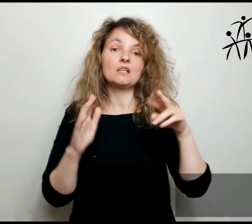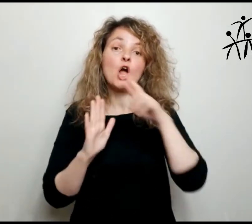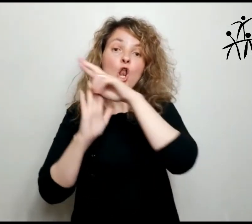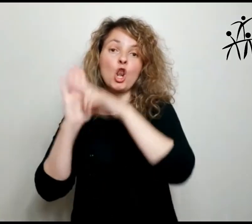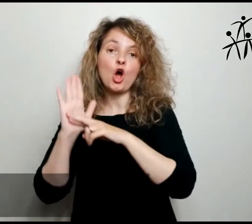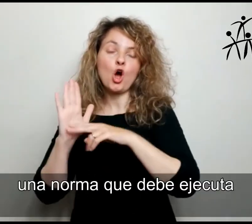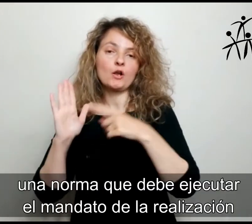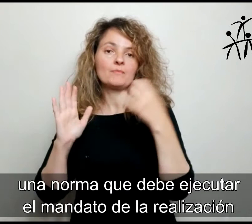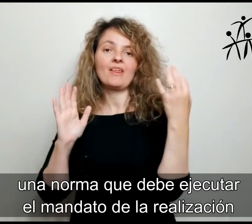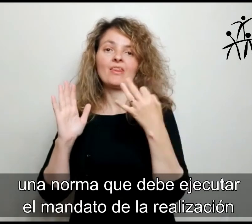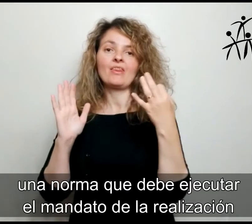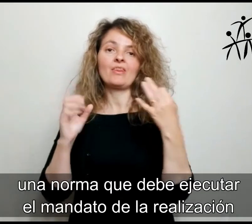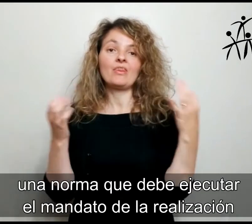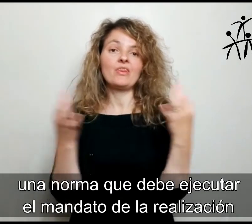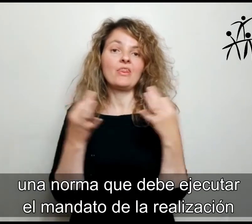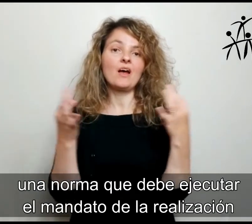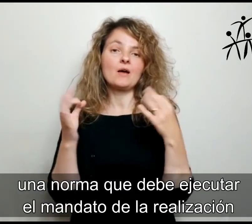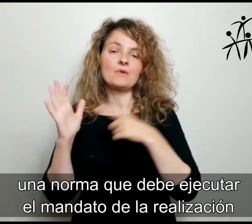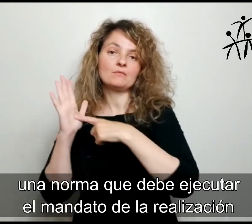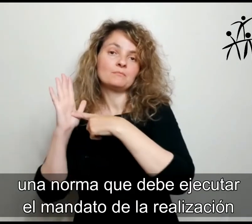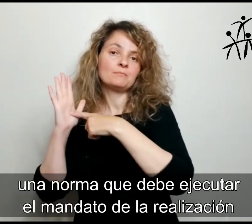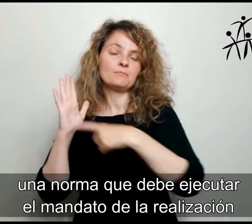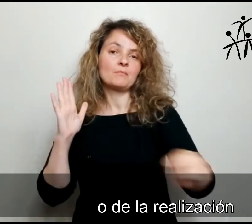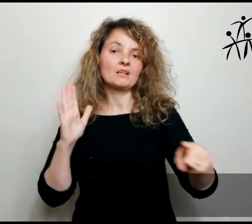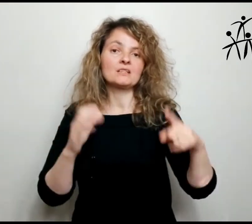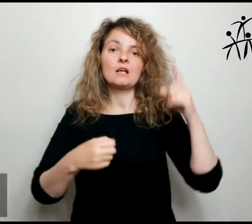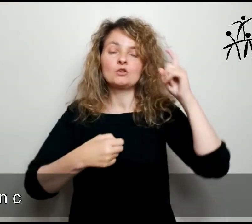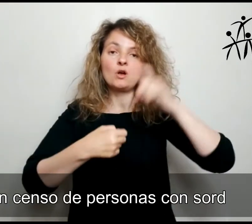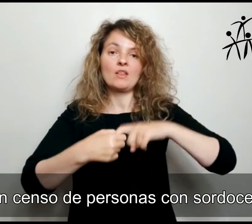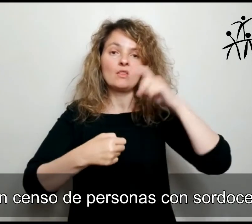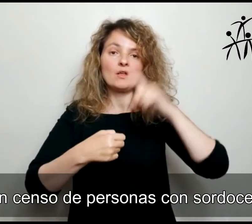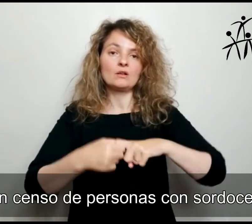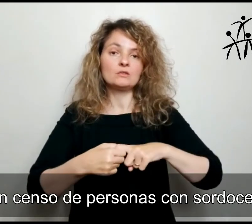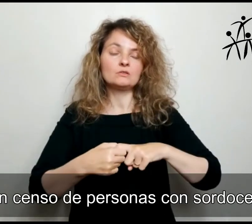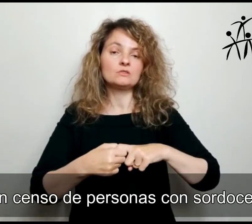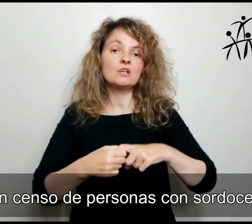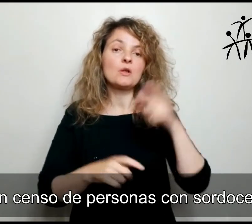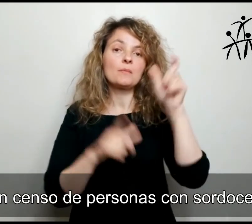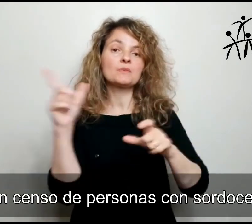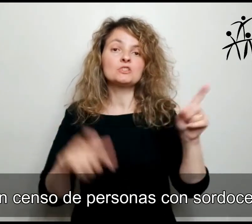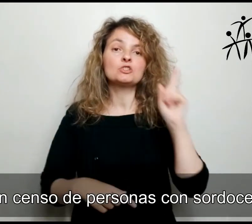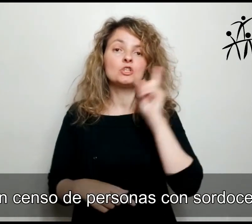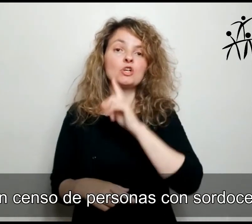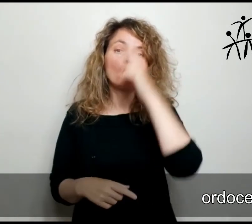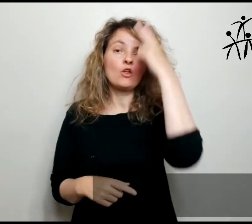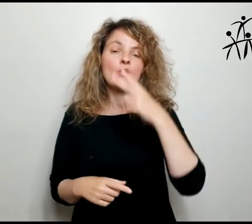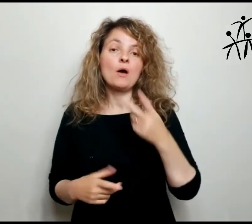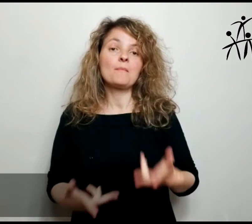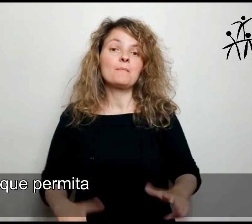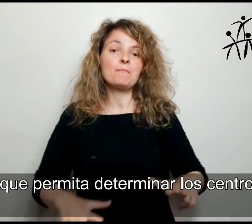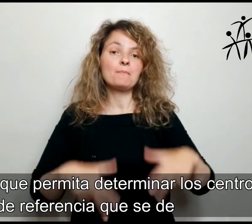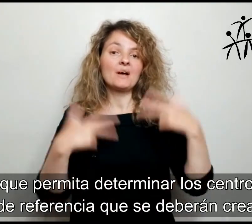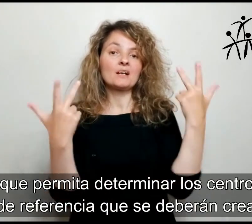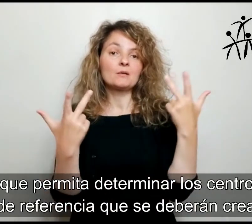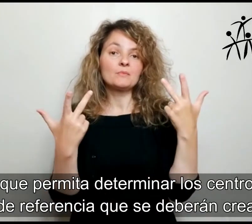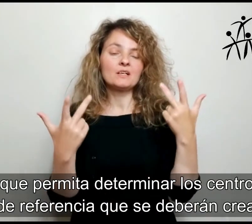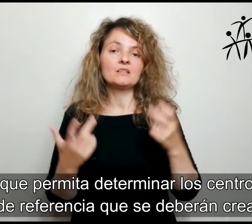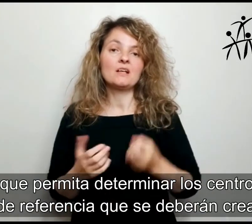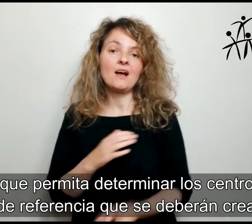realización de un censo de personas con sordoceguera que permita determinar los centros de referencia